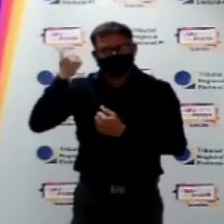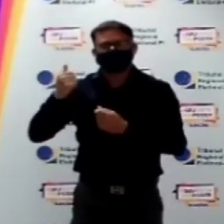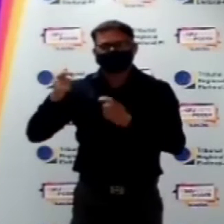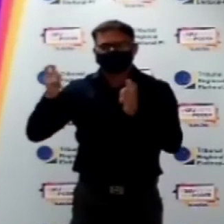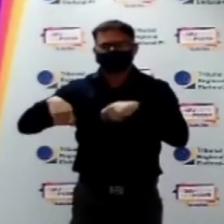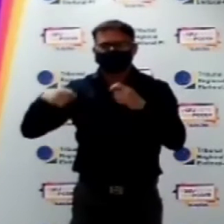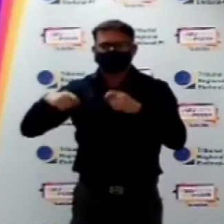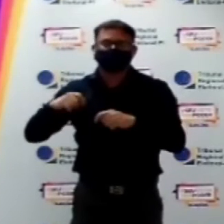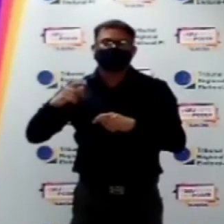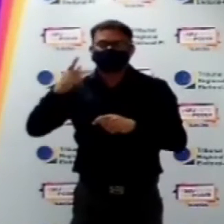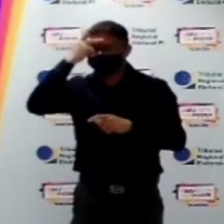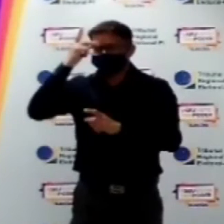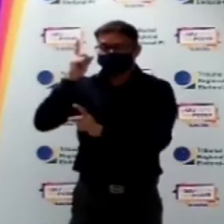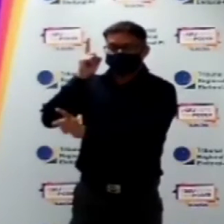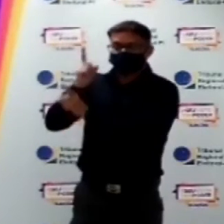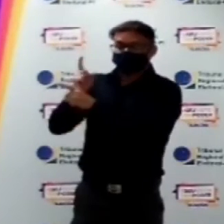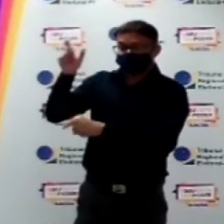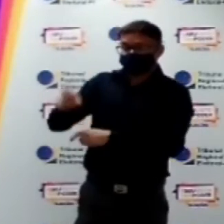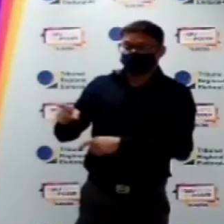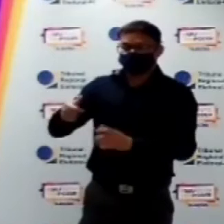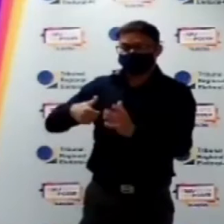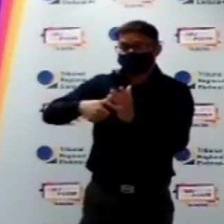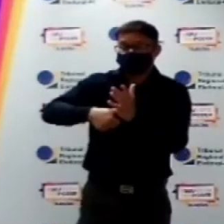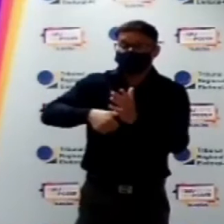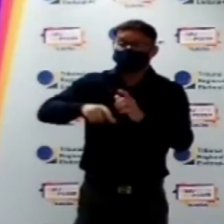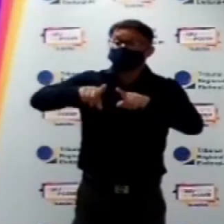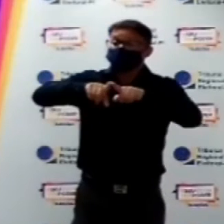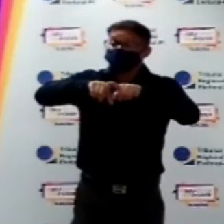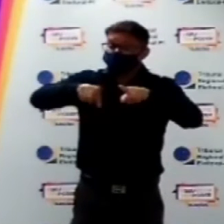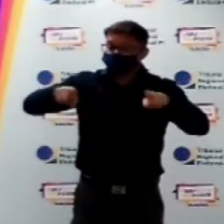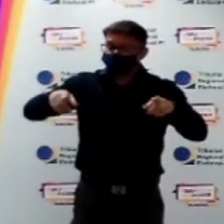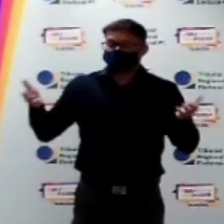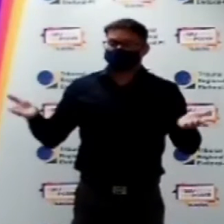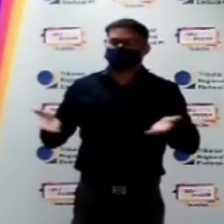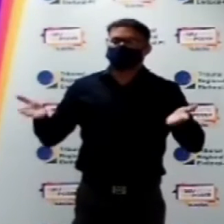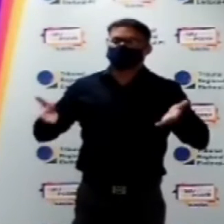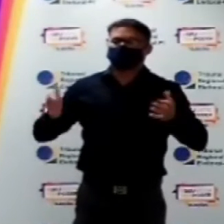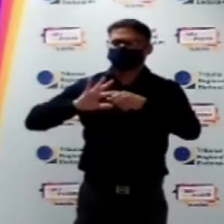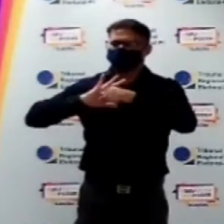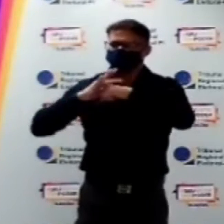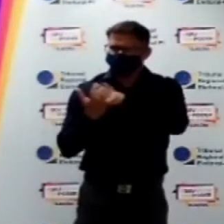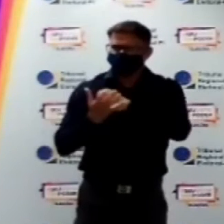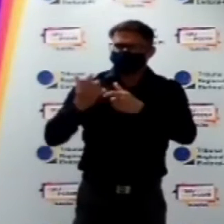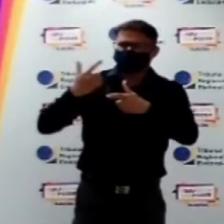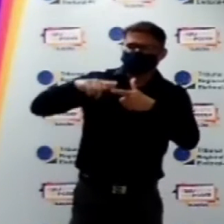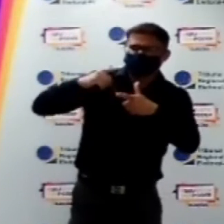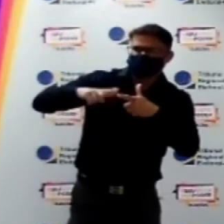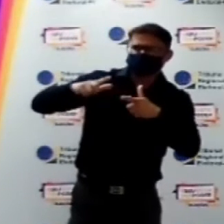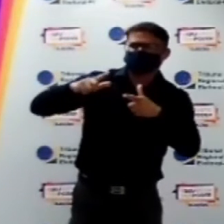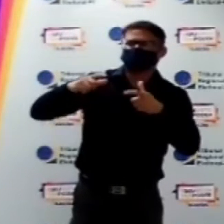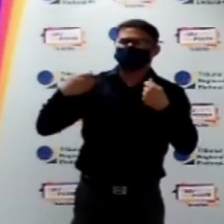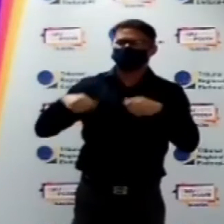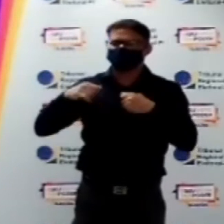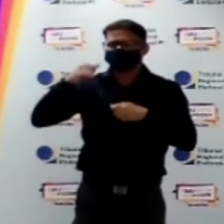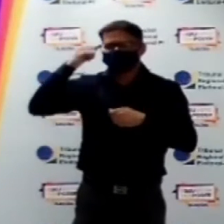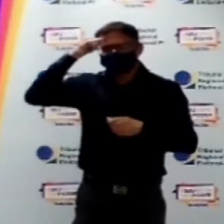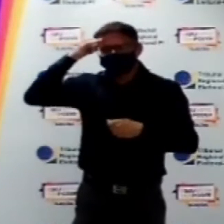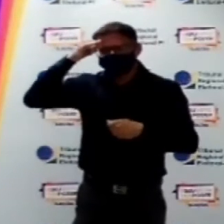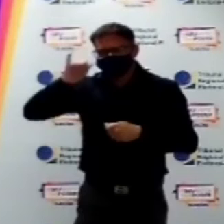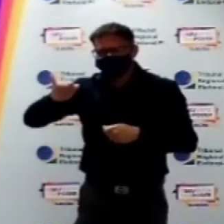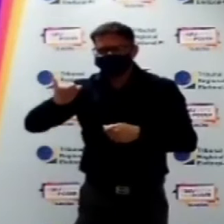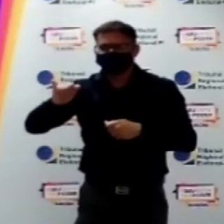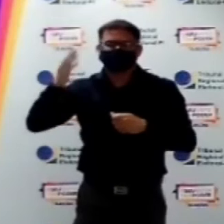permite identificar a eletropeira digital. Nas circunstâncias que nós estamos vivendo hoje por conta da pandemia, ocorre que essa